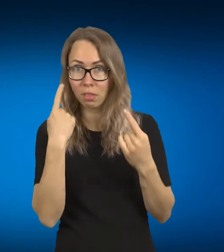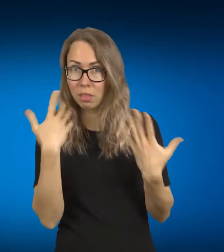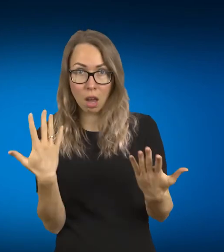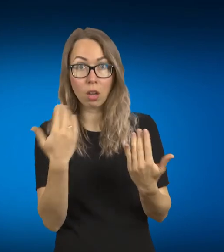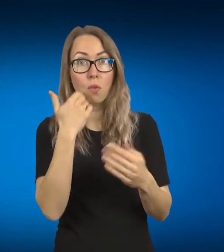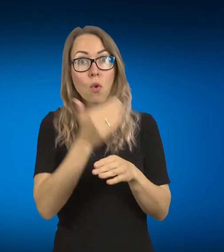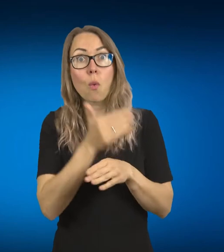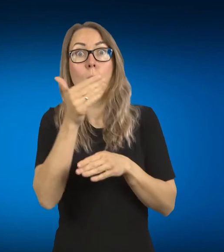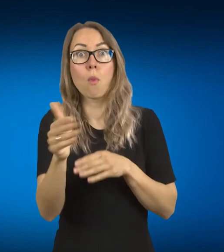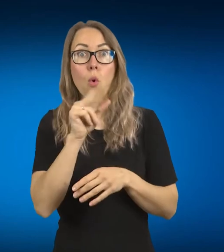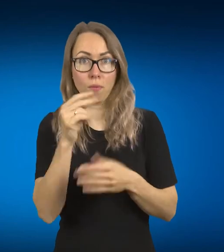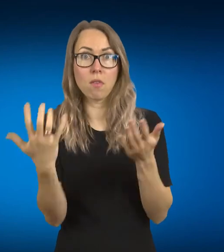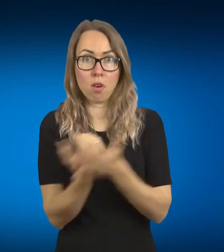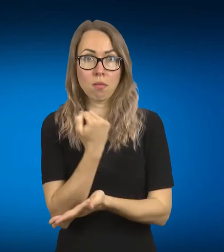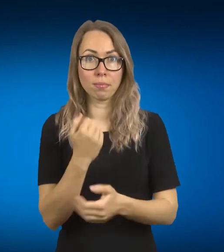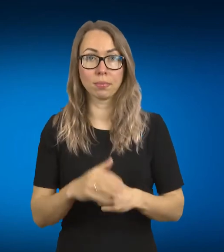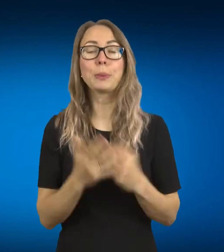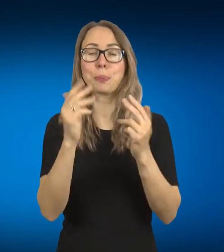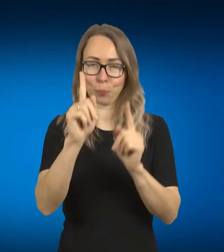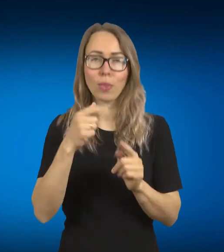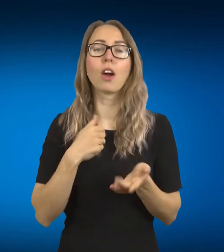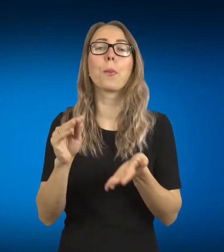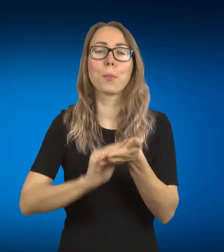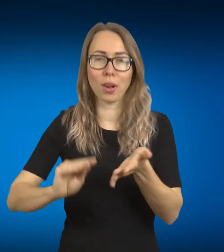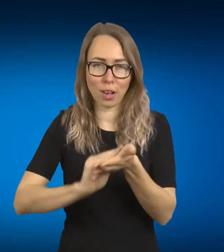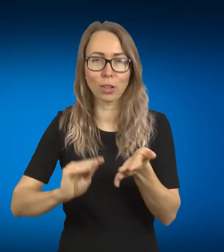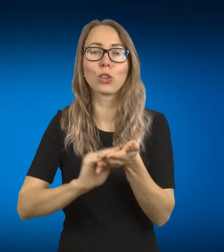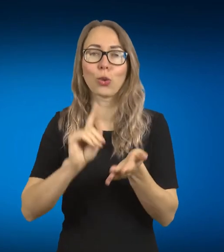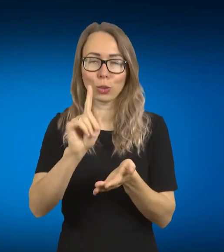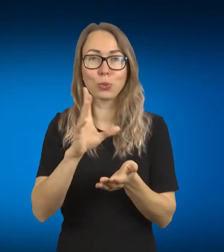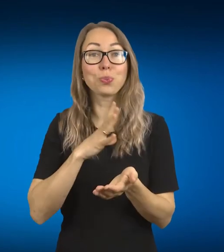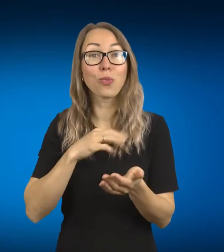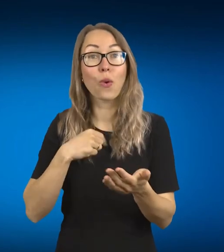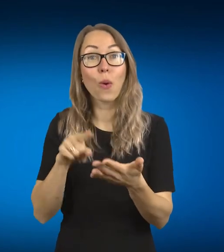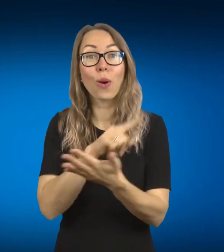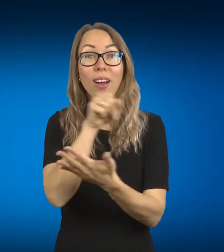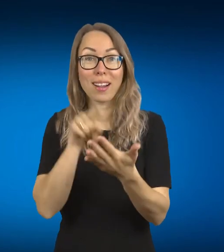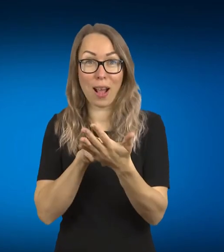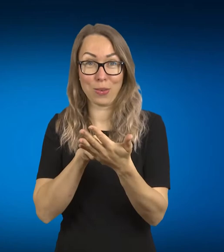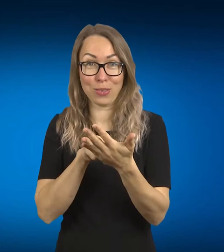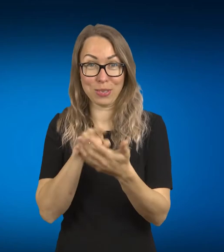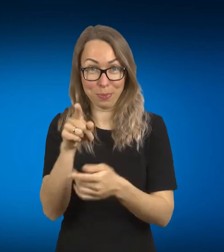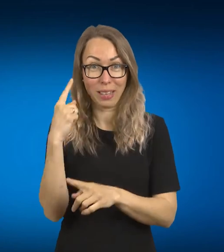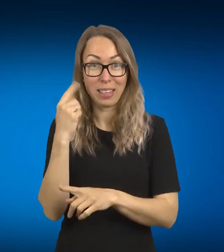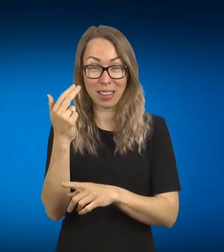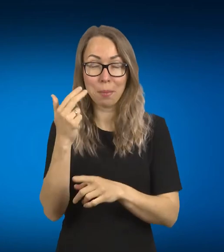pakartok. Aš tikrai pakartosiu, manu, kad nuo tos vietos, kur jau buvo klausimas, tai tu girdėjai, nes aš jo dar iki galo